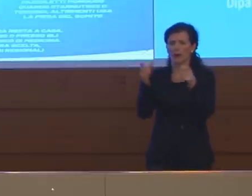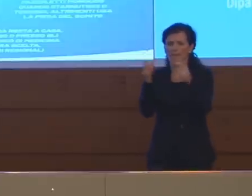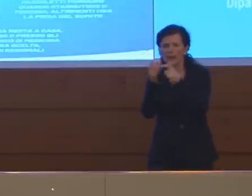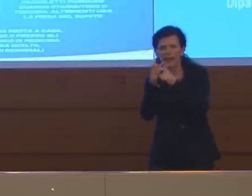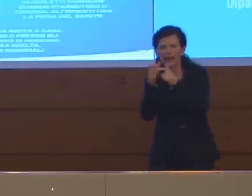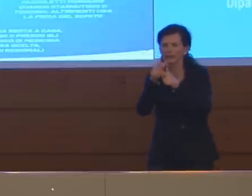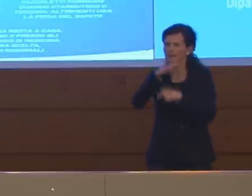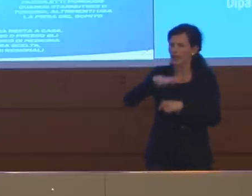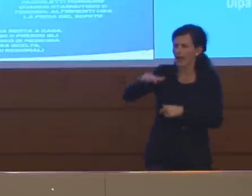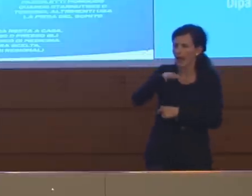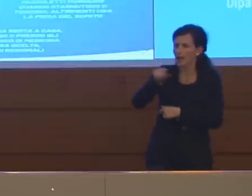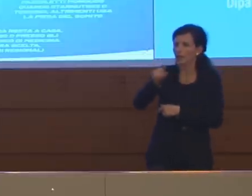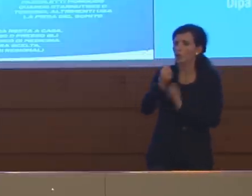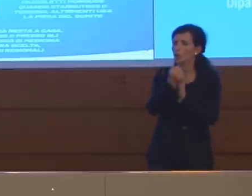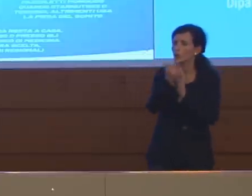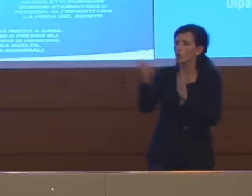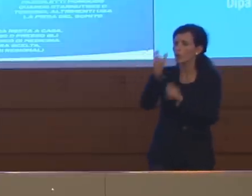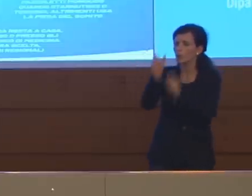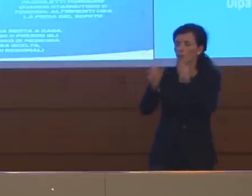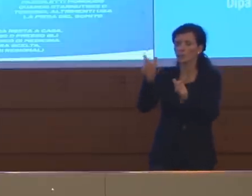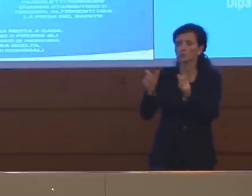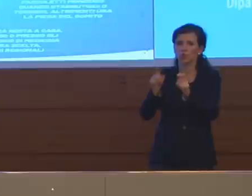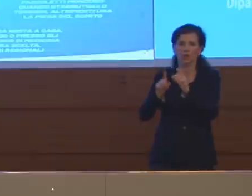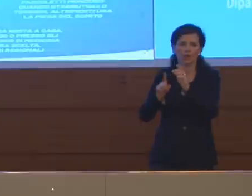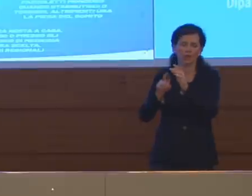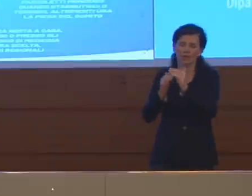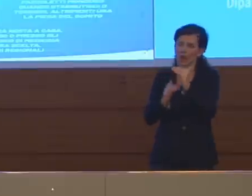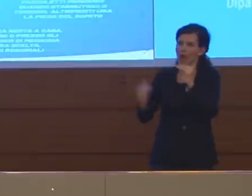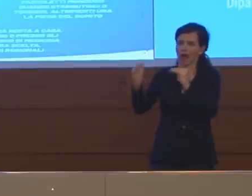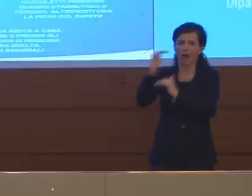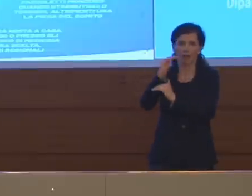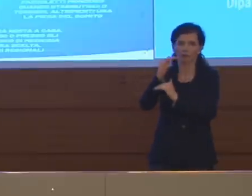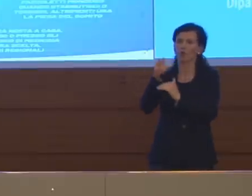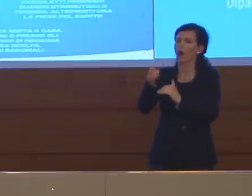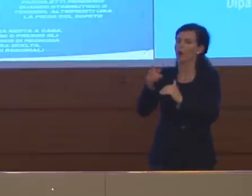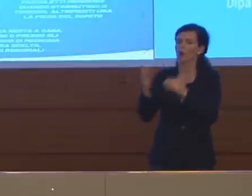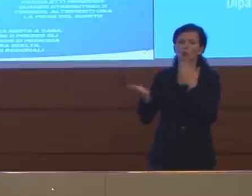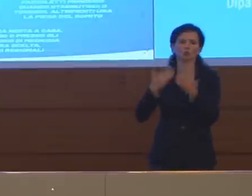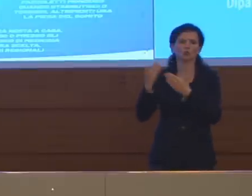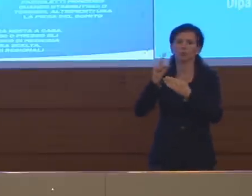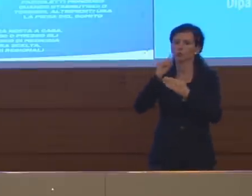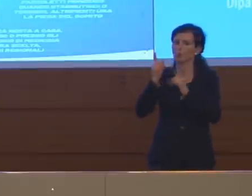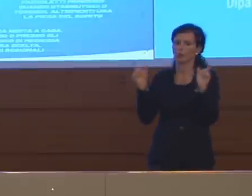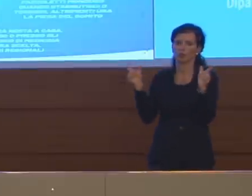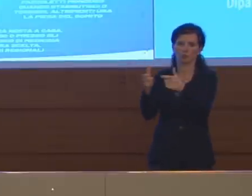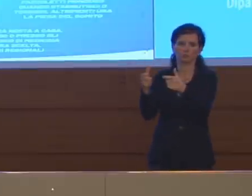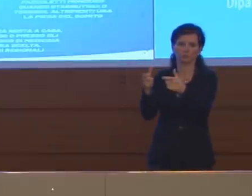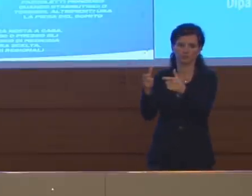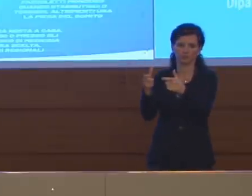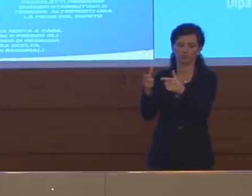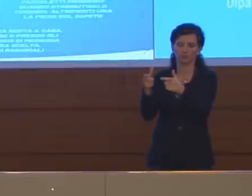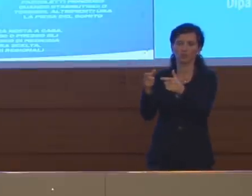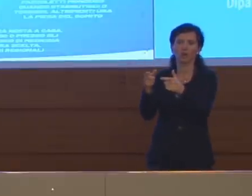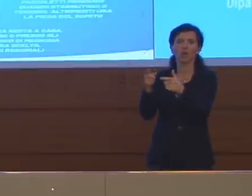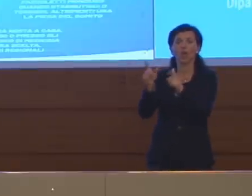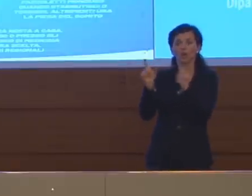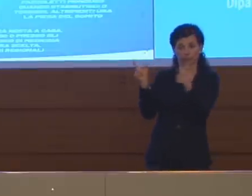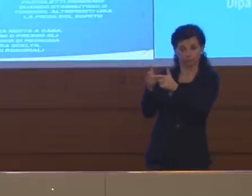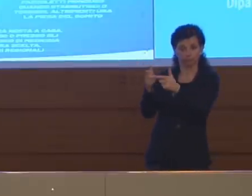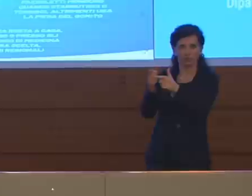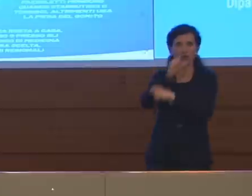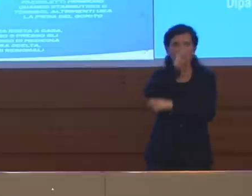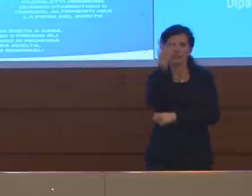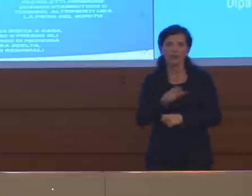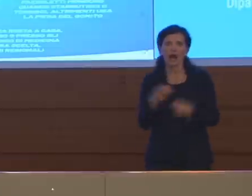un numero di casi concentrato, molto elevato, lì deve chiuderlo subito. E questo però non vuol dire chiudere l'Italia né chiudere la